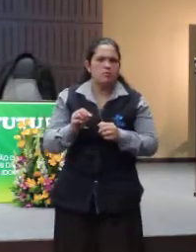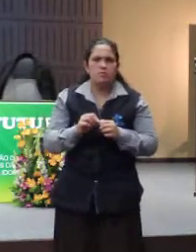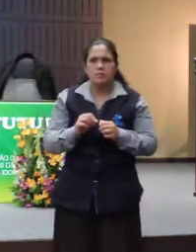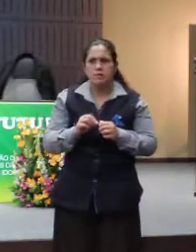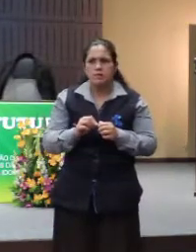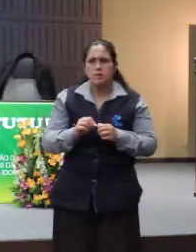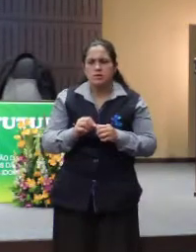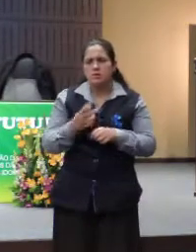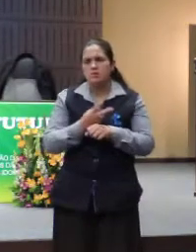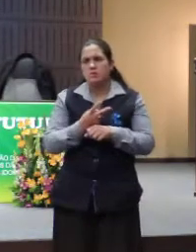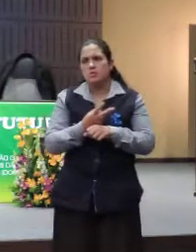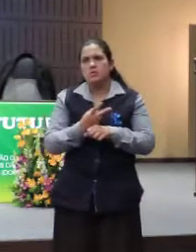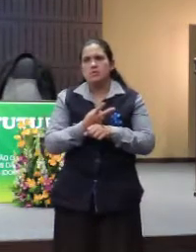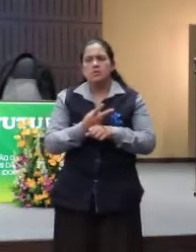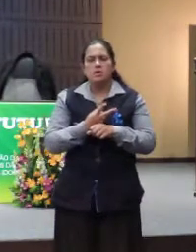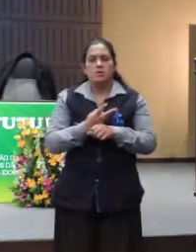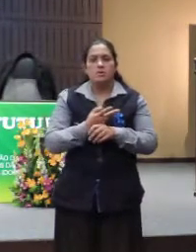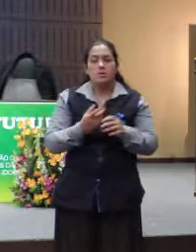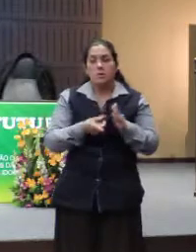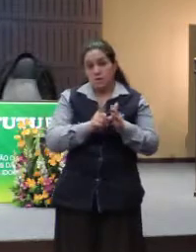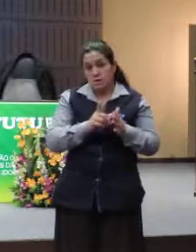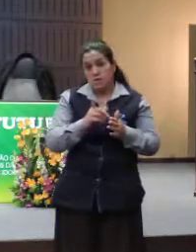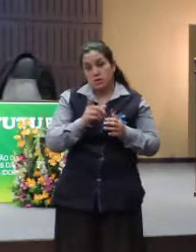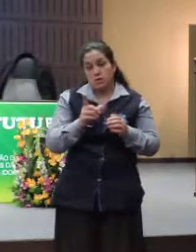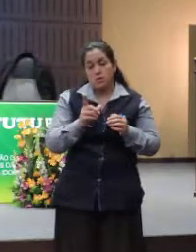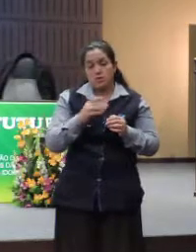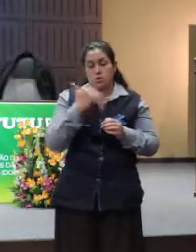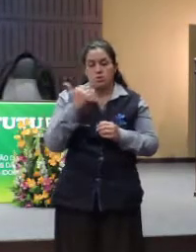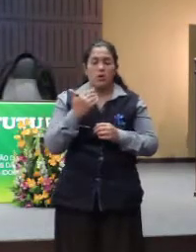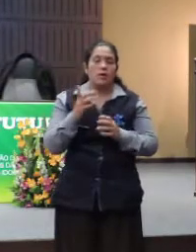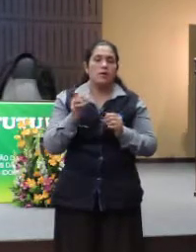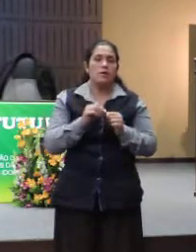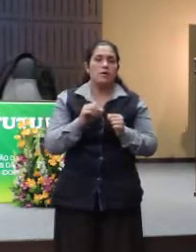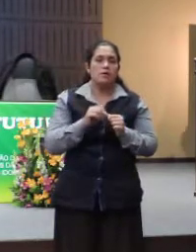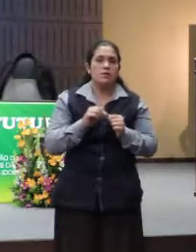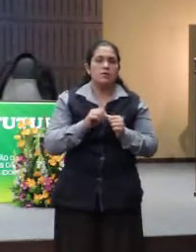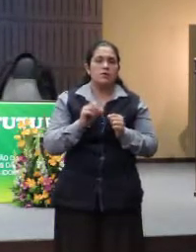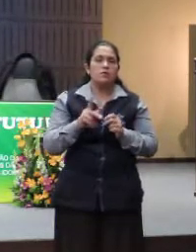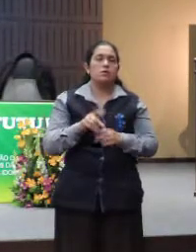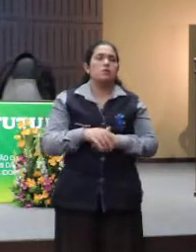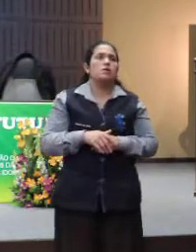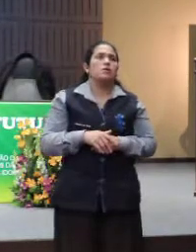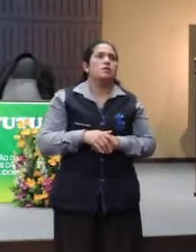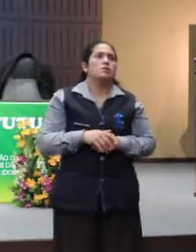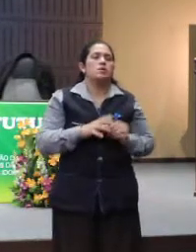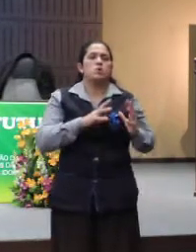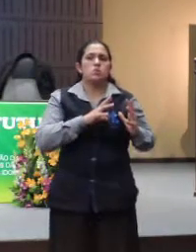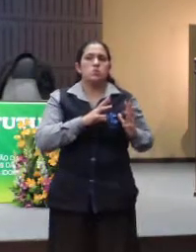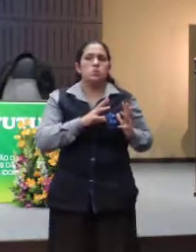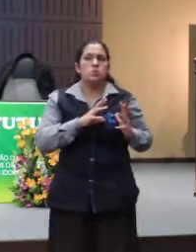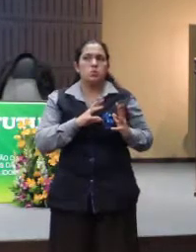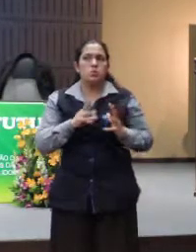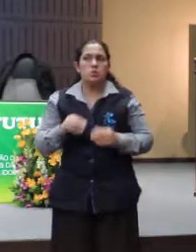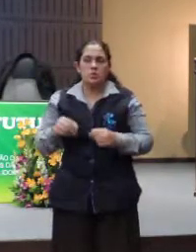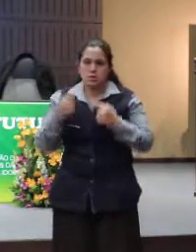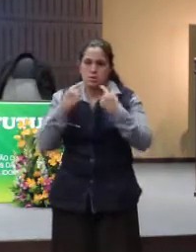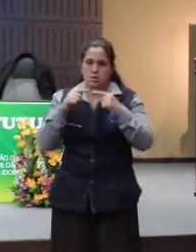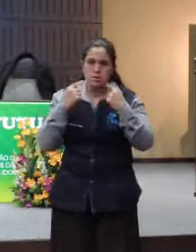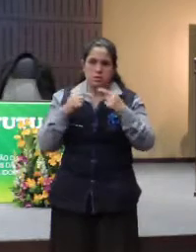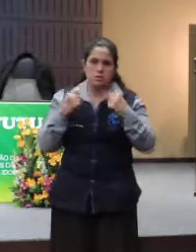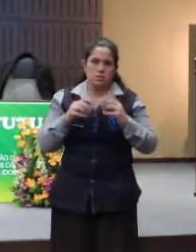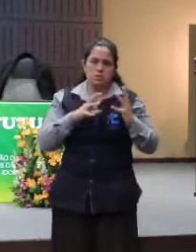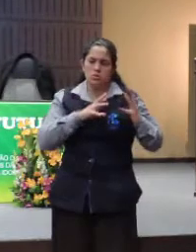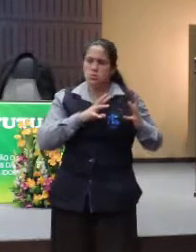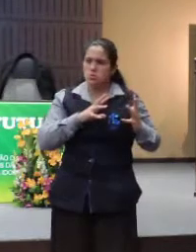os vídeos que ele teve antes de falecer, nesses meses antes dele falecer. Todas as reclamações,